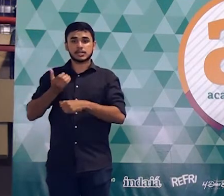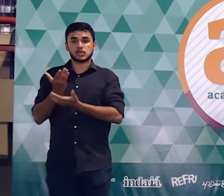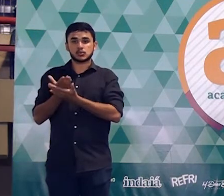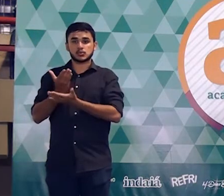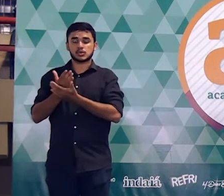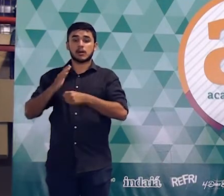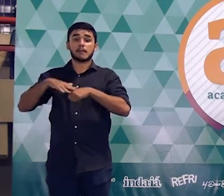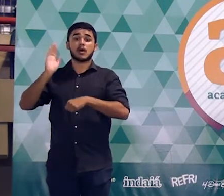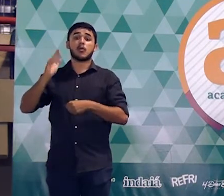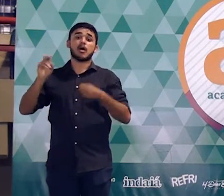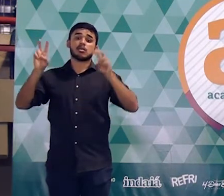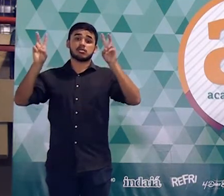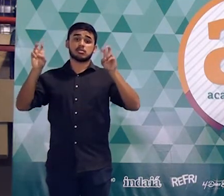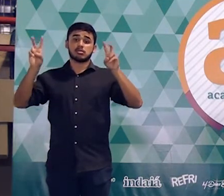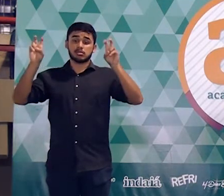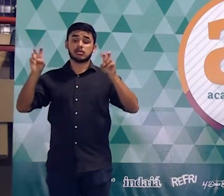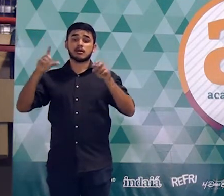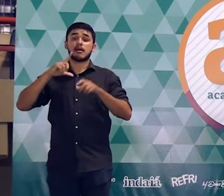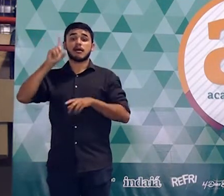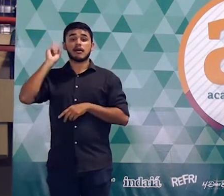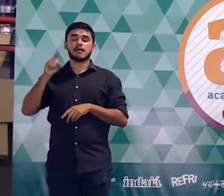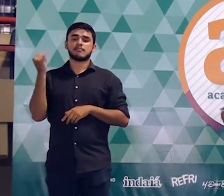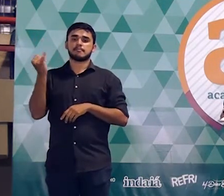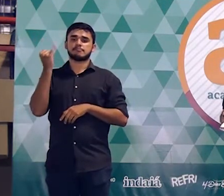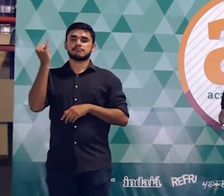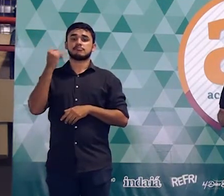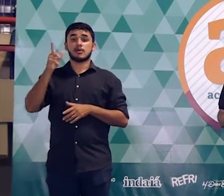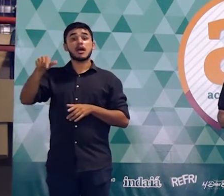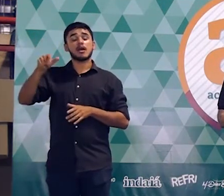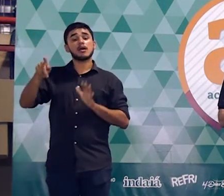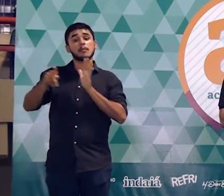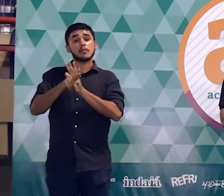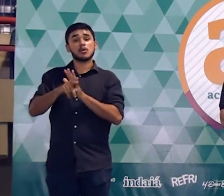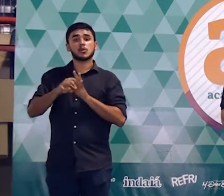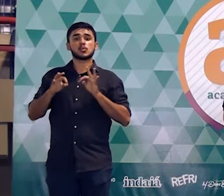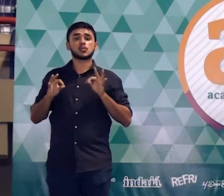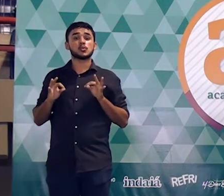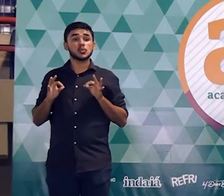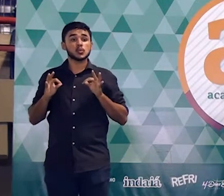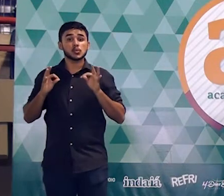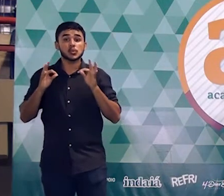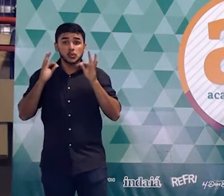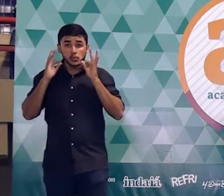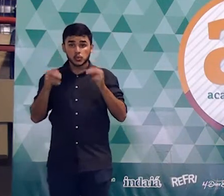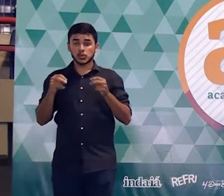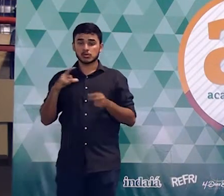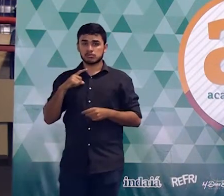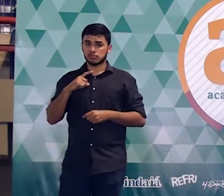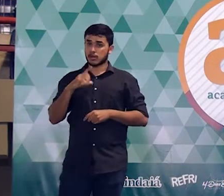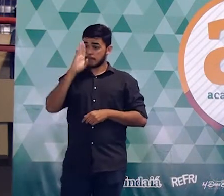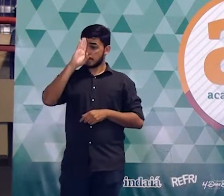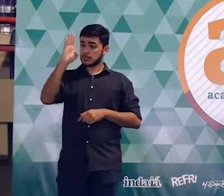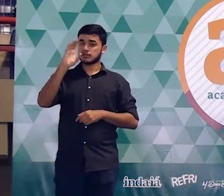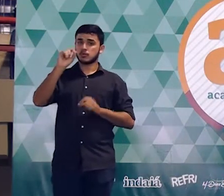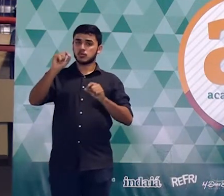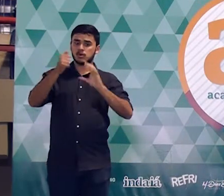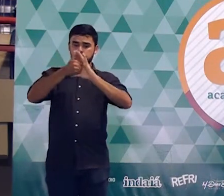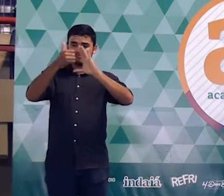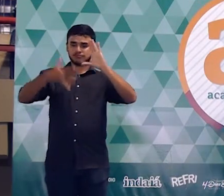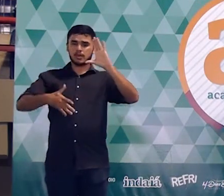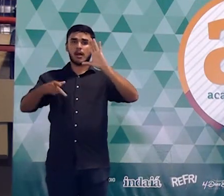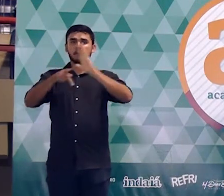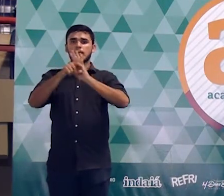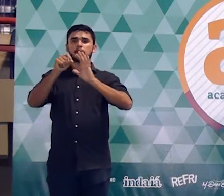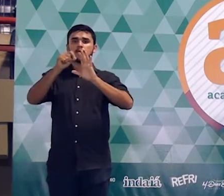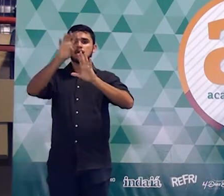Tem. Que temas são esses? São os temas que são abordados em um documento que a gente chama de matriz de referência. O que é matriz de